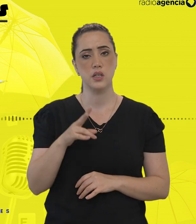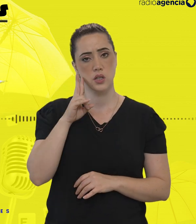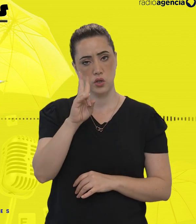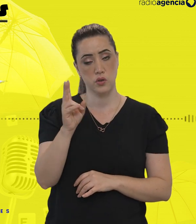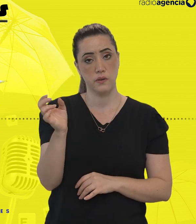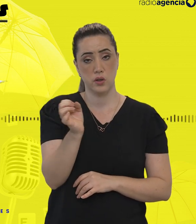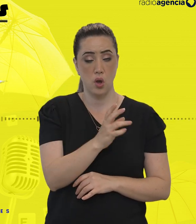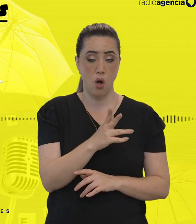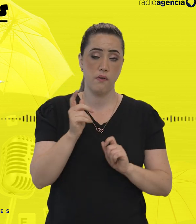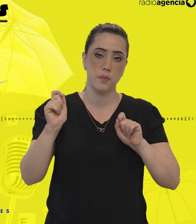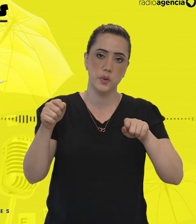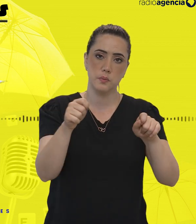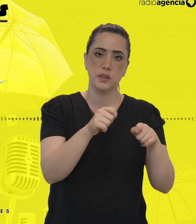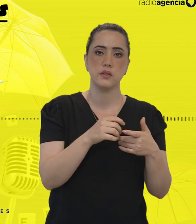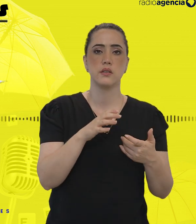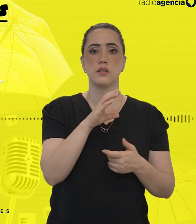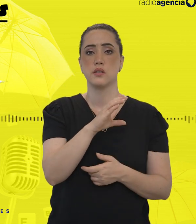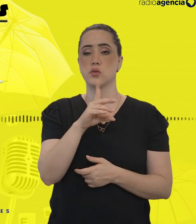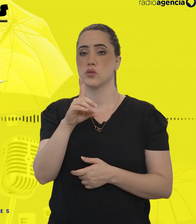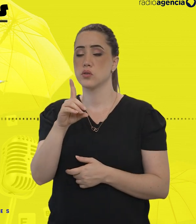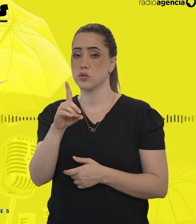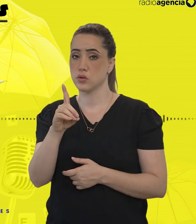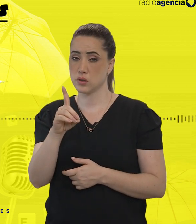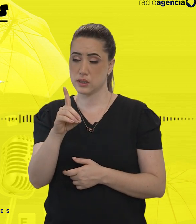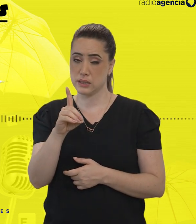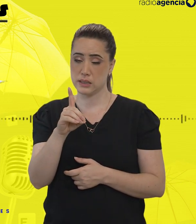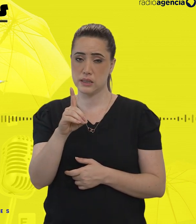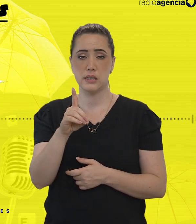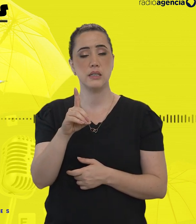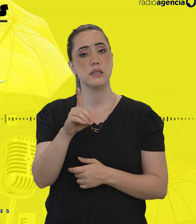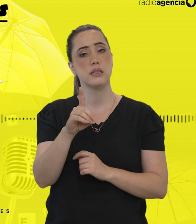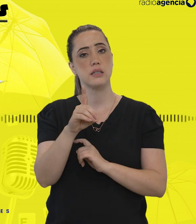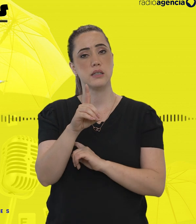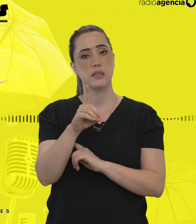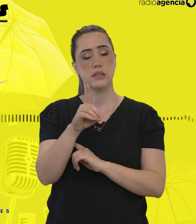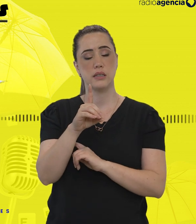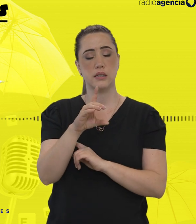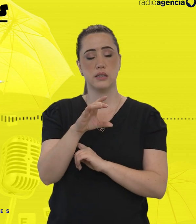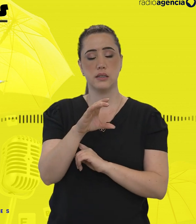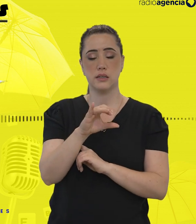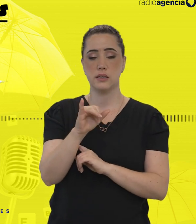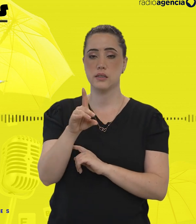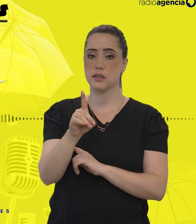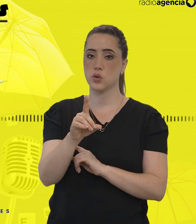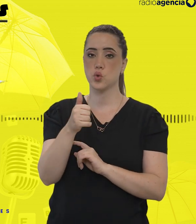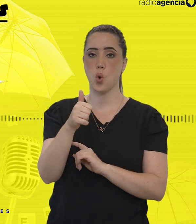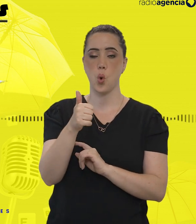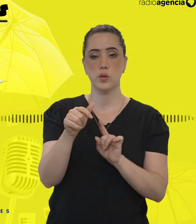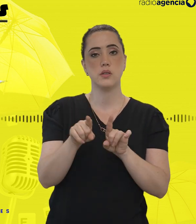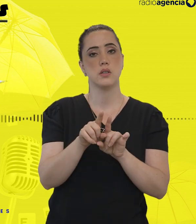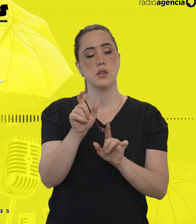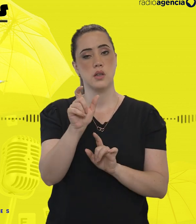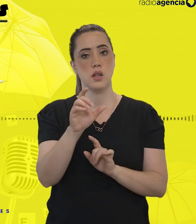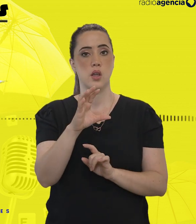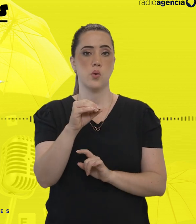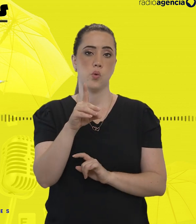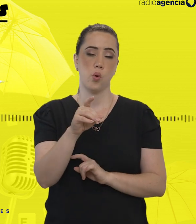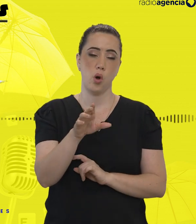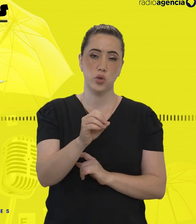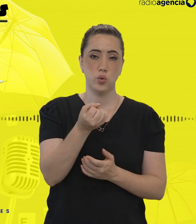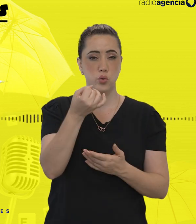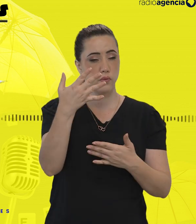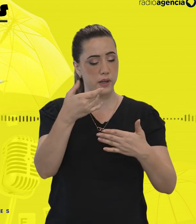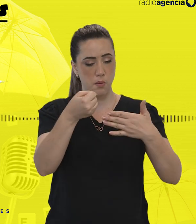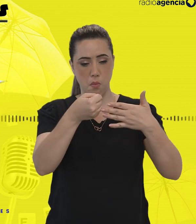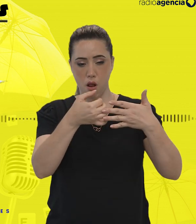mais recente da Classificação Internacional de Doenças, o CID-11, o transtorno do espectro autista ganhou um código com várias subdivisões,